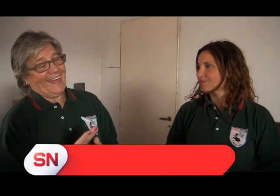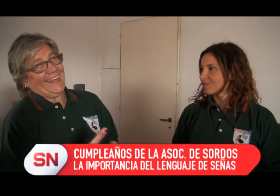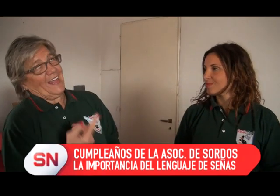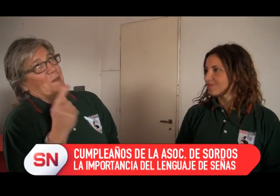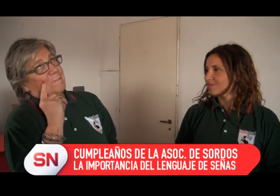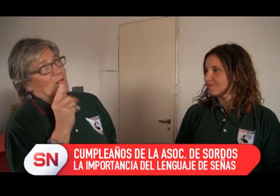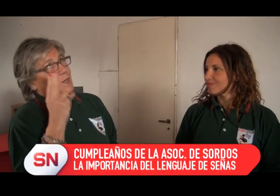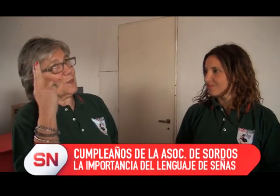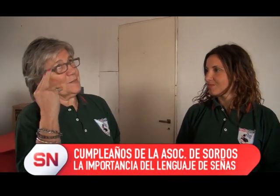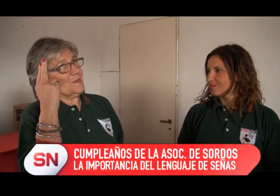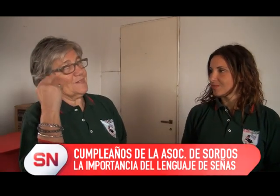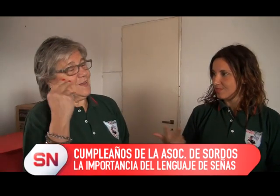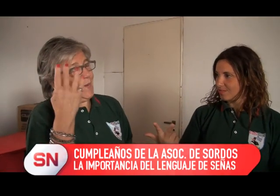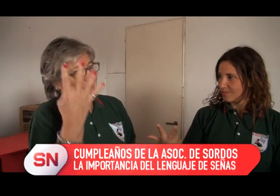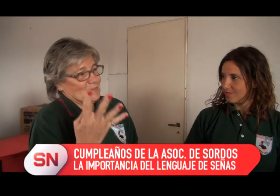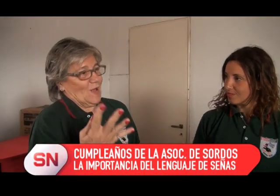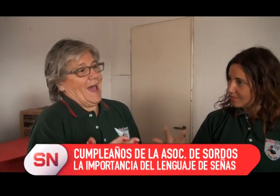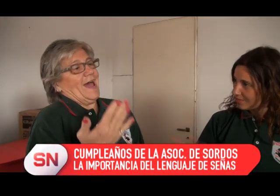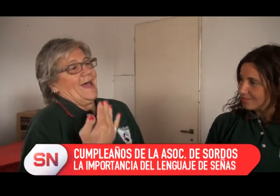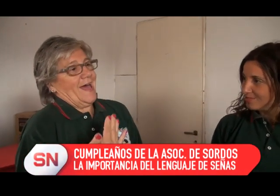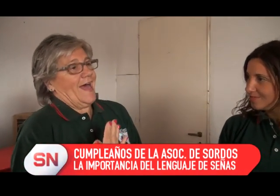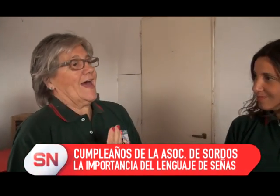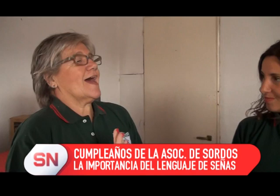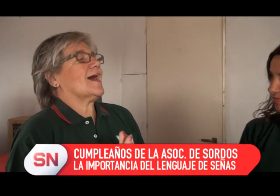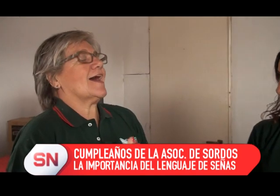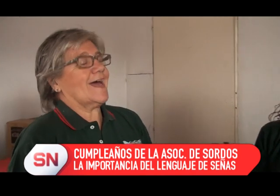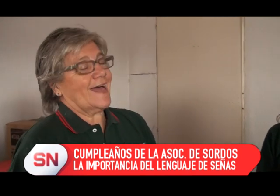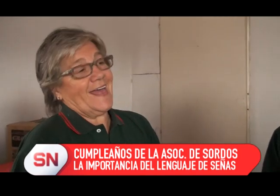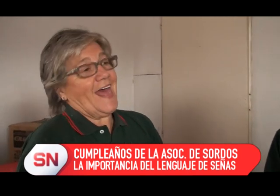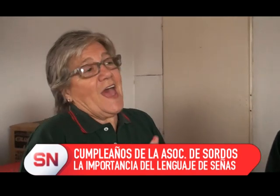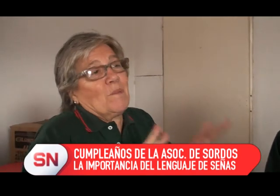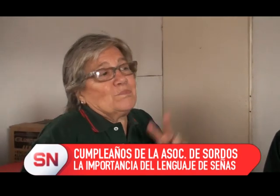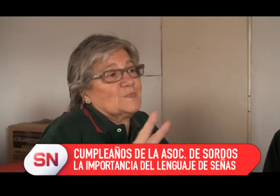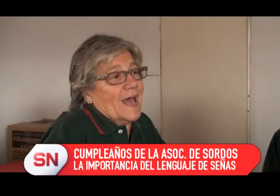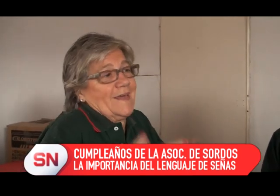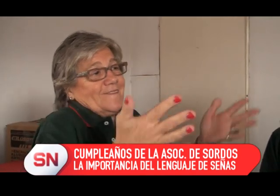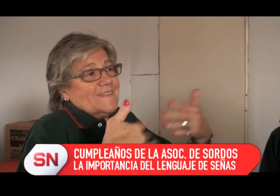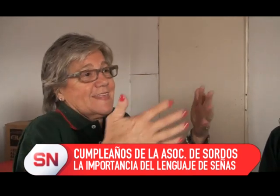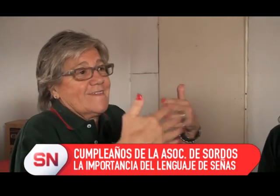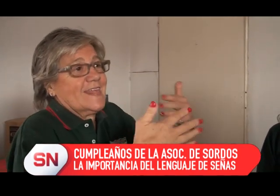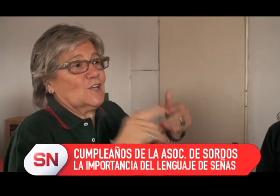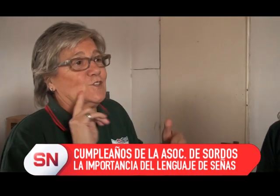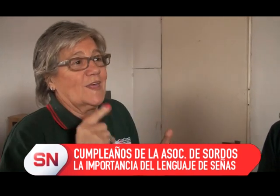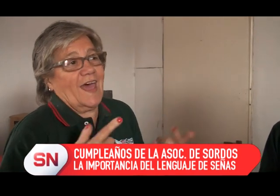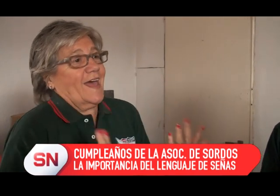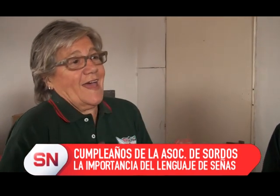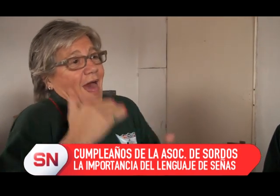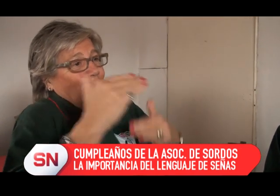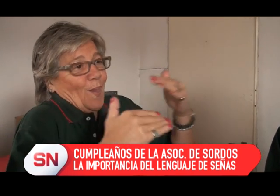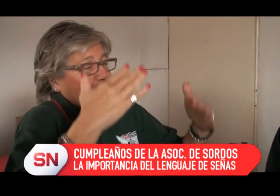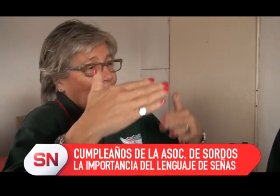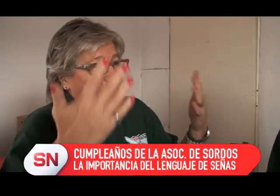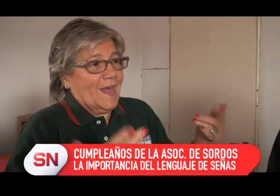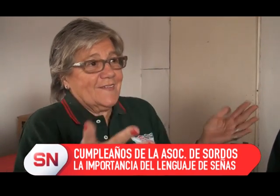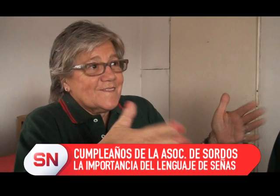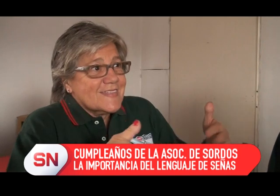Bueno, ella es María del Carmen, es una de las fundadoras, el 14 de mayo de 1993 se fundó lo